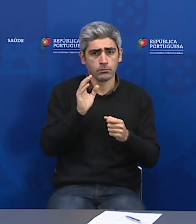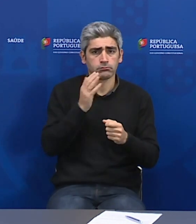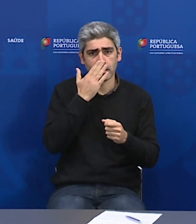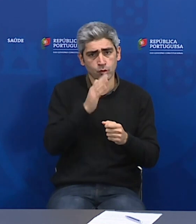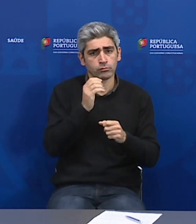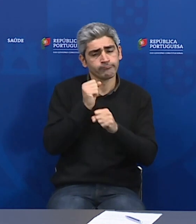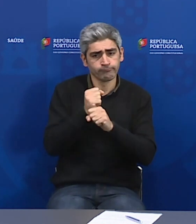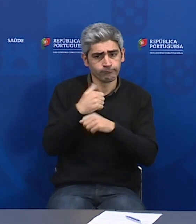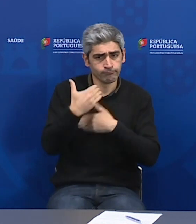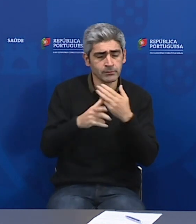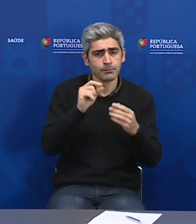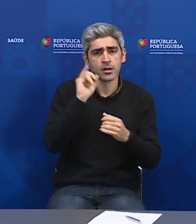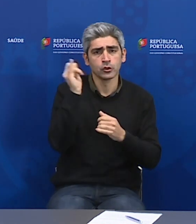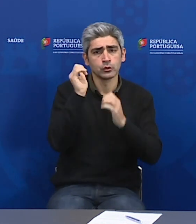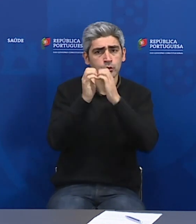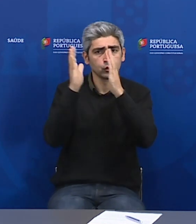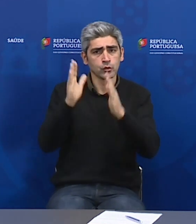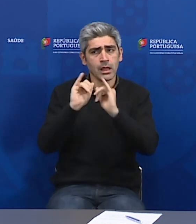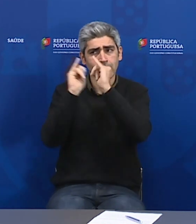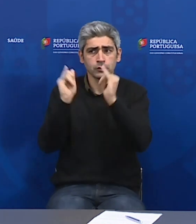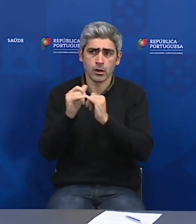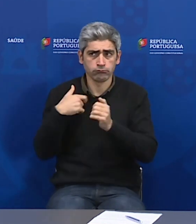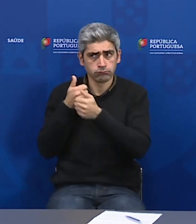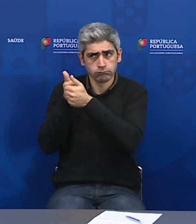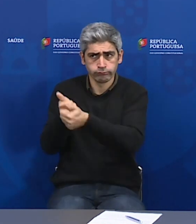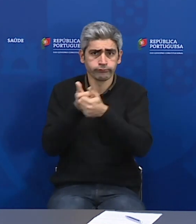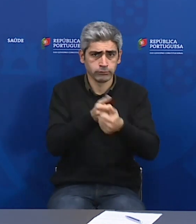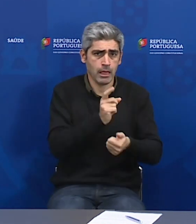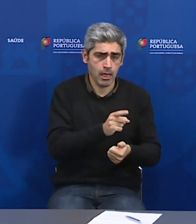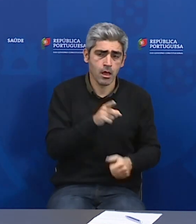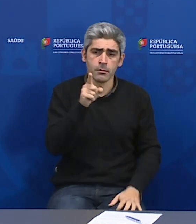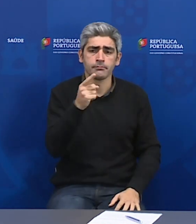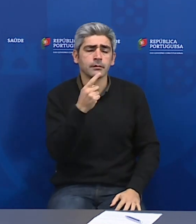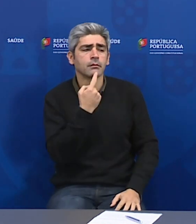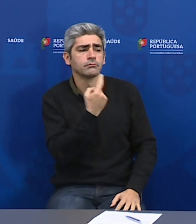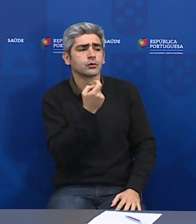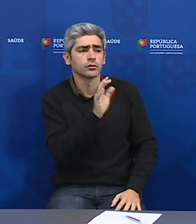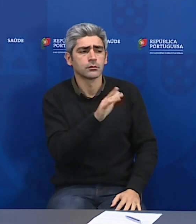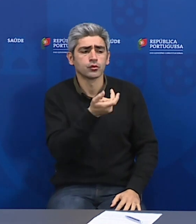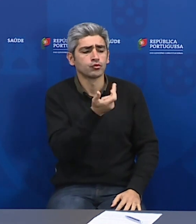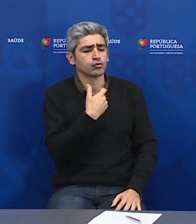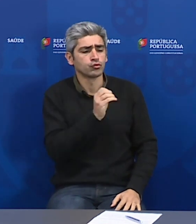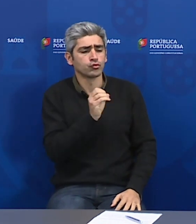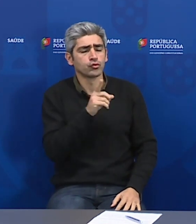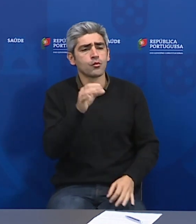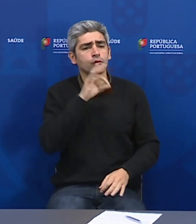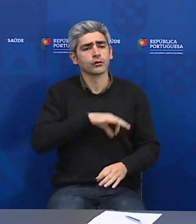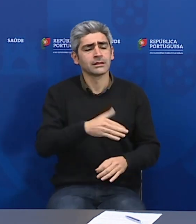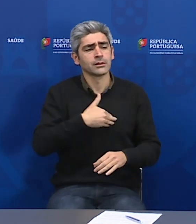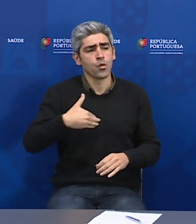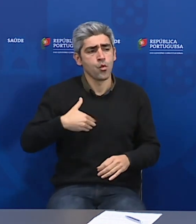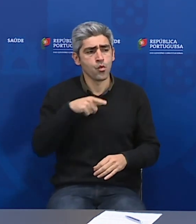com a atitude de organizações também internacionais. Mas não respondeu à questão dos profissionais de saúde que não estão